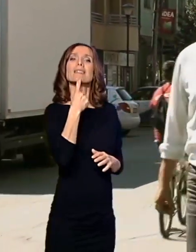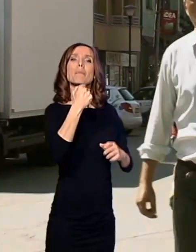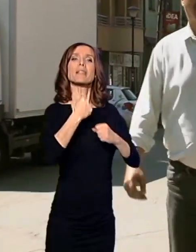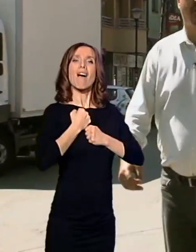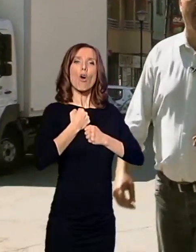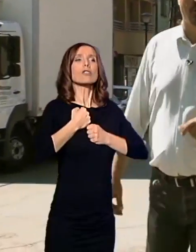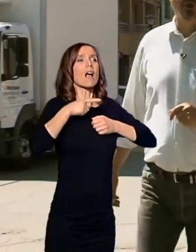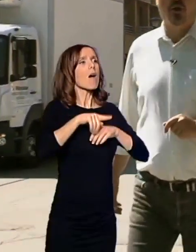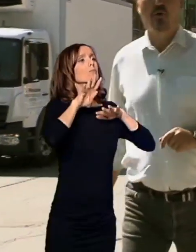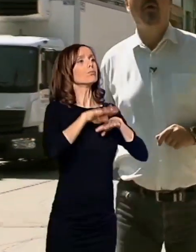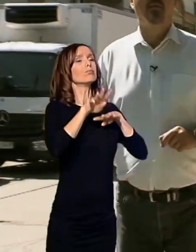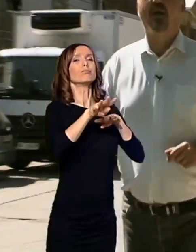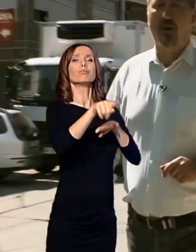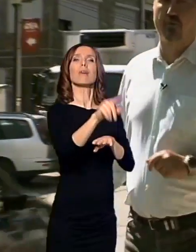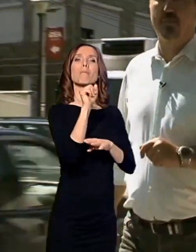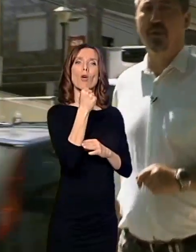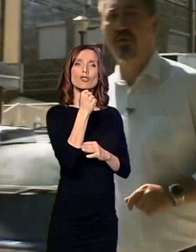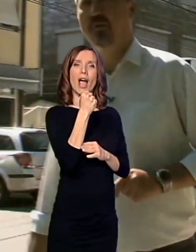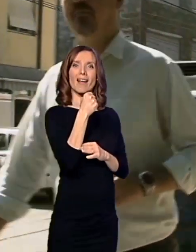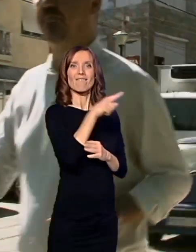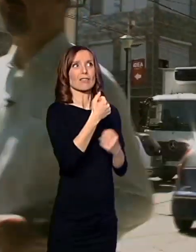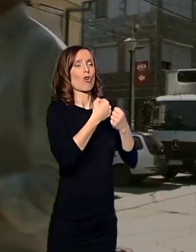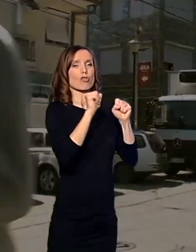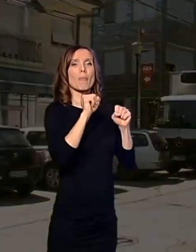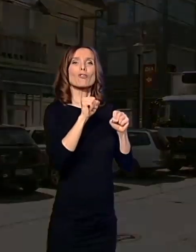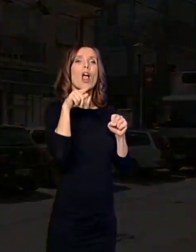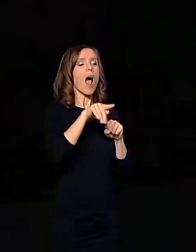Oslobodioce je dočekao Mihajlo Dušmanić.